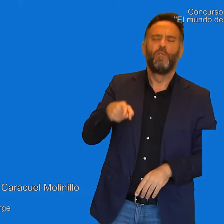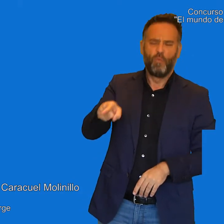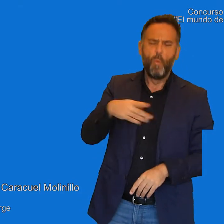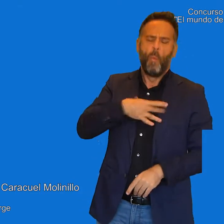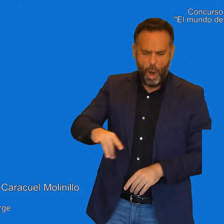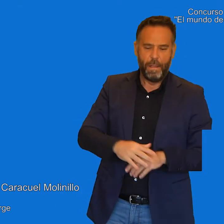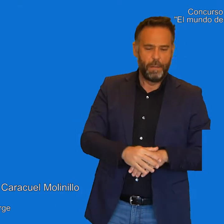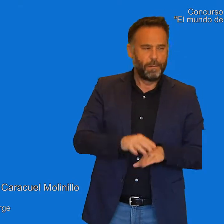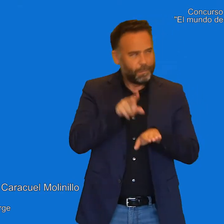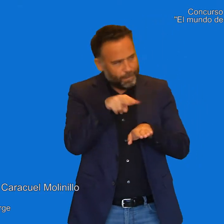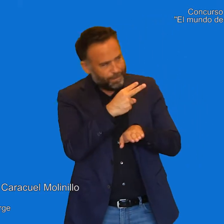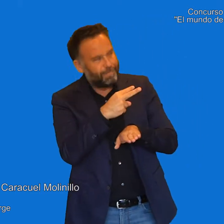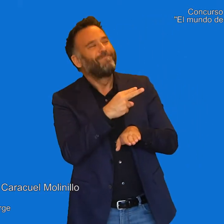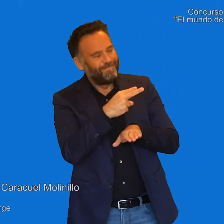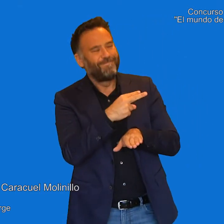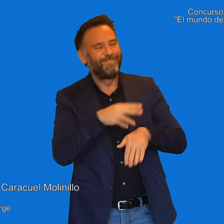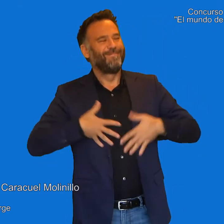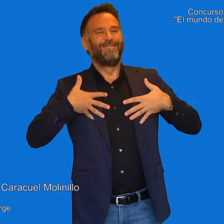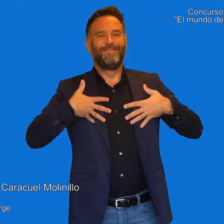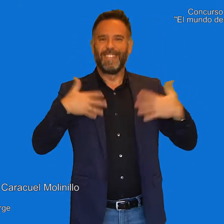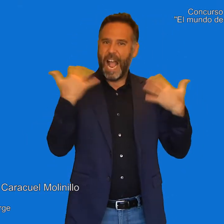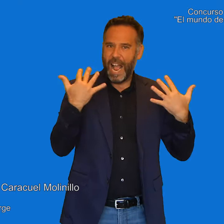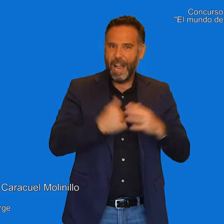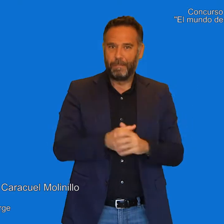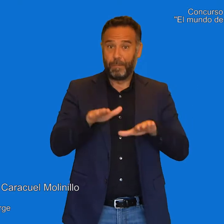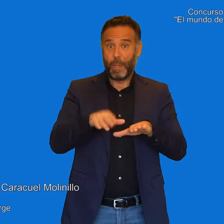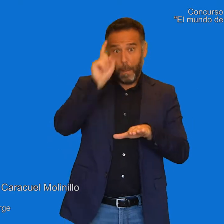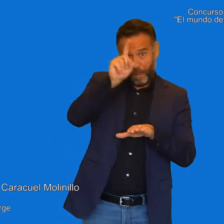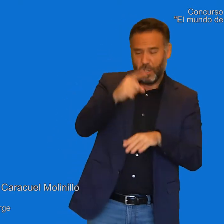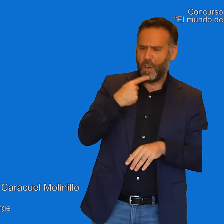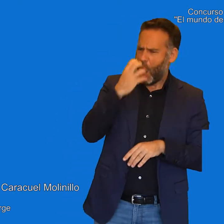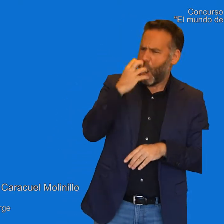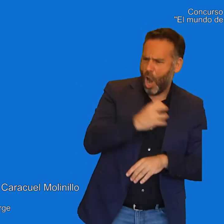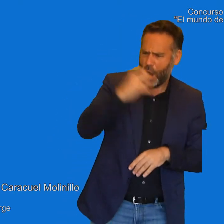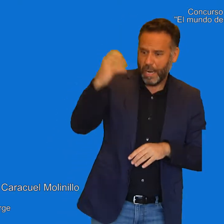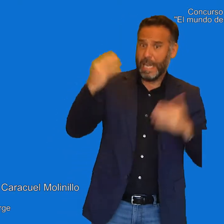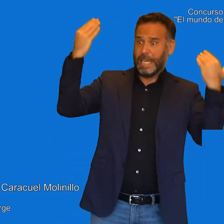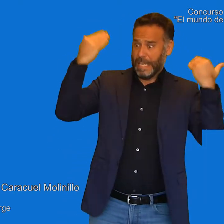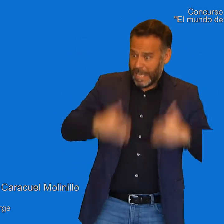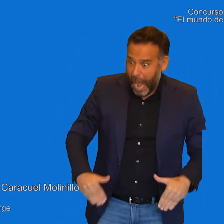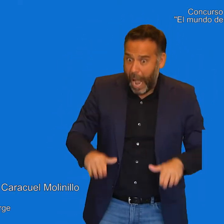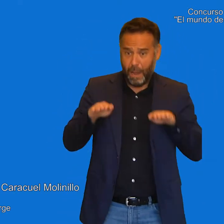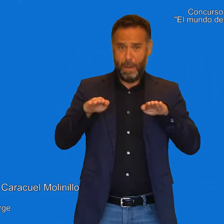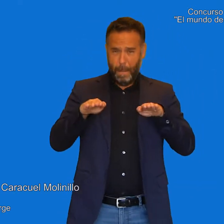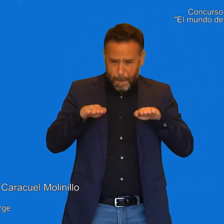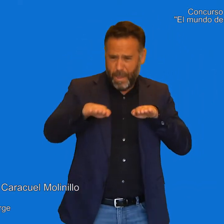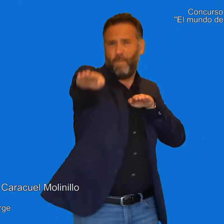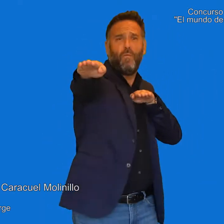puedes. Y la tortuga Jorge se puso contenta. Y la profesora gritó, ya, y empezó la carrera.